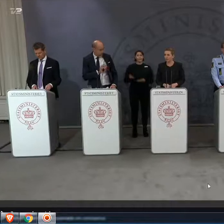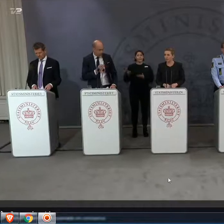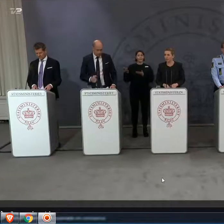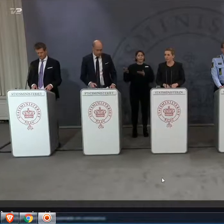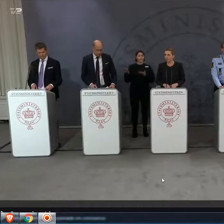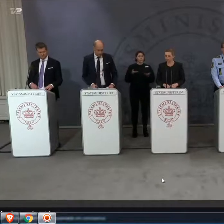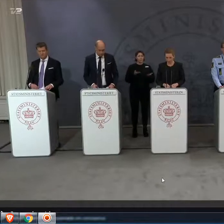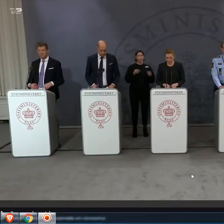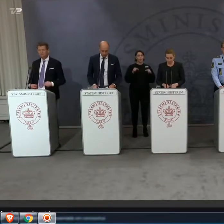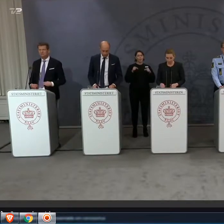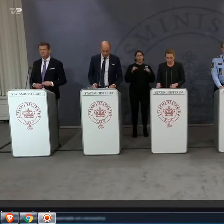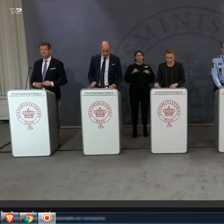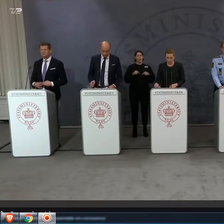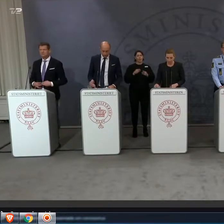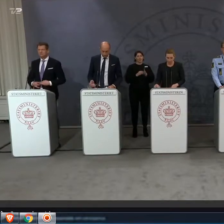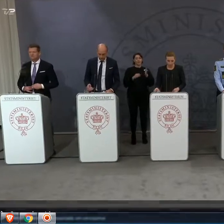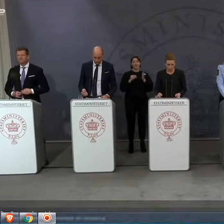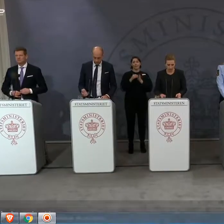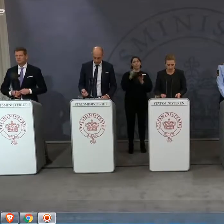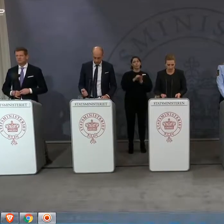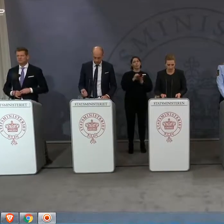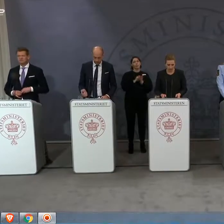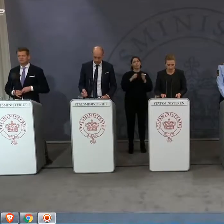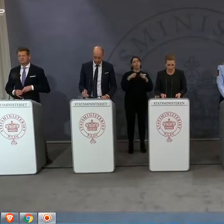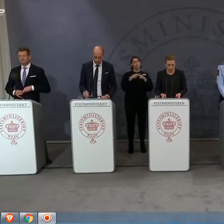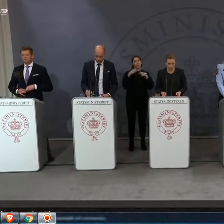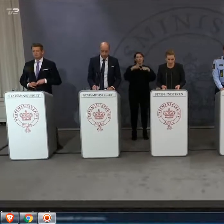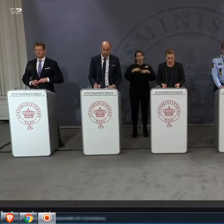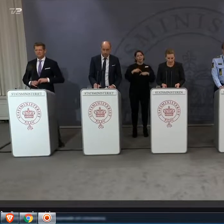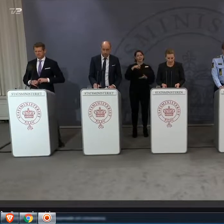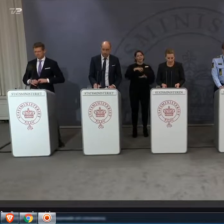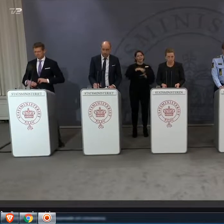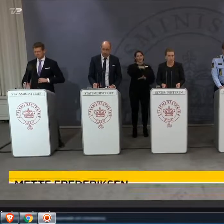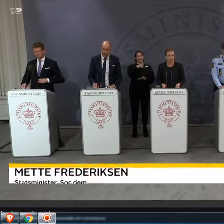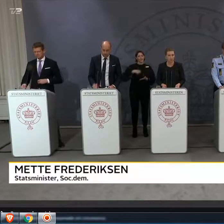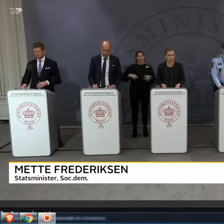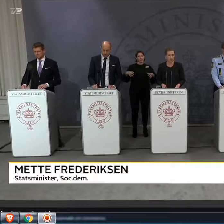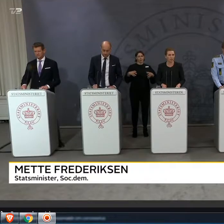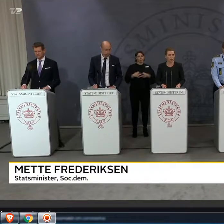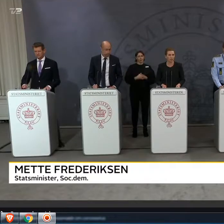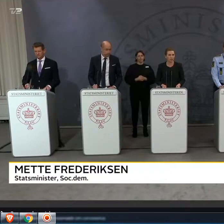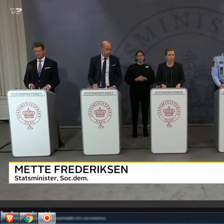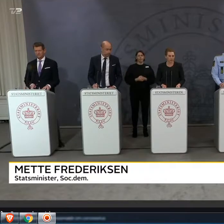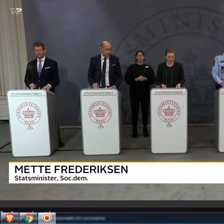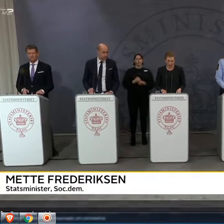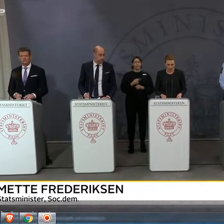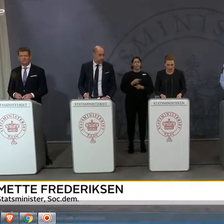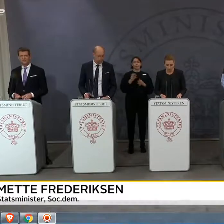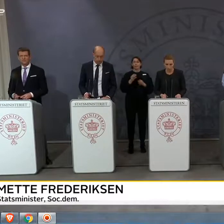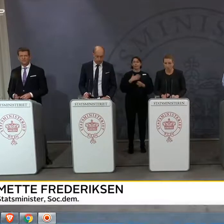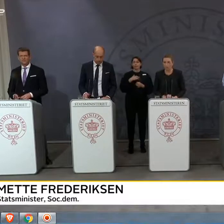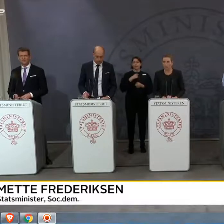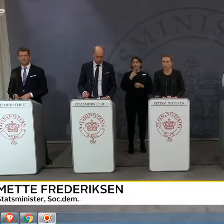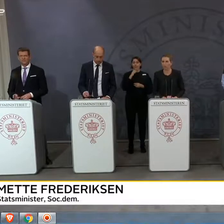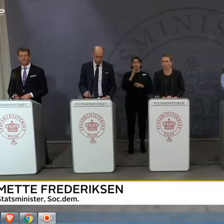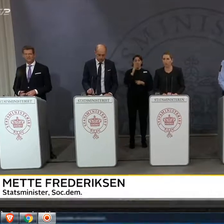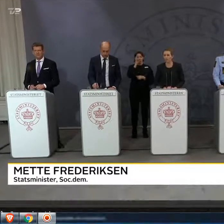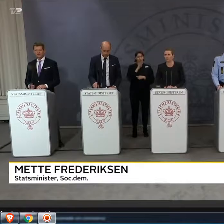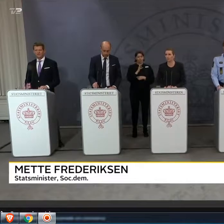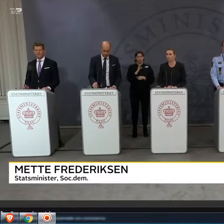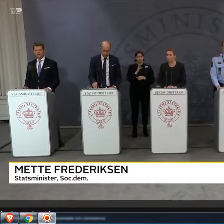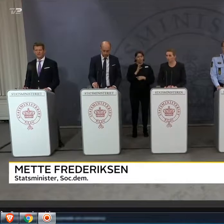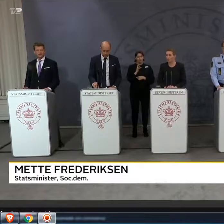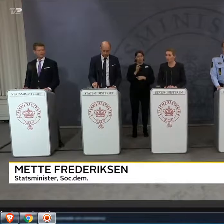Det er endnu et pressemøde her i statsministeriet. Det jeg vil sige i aften, det kommer til at få